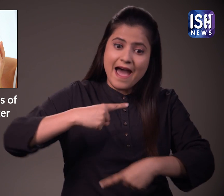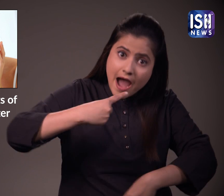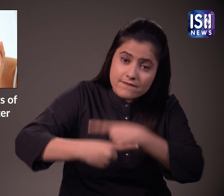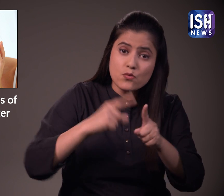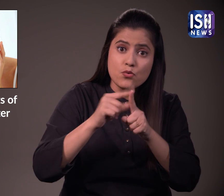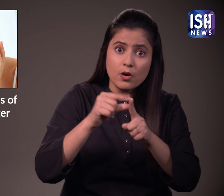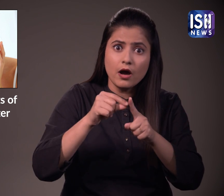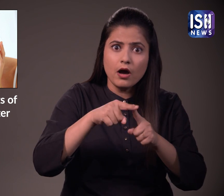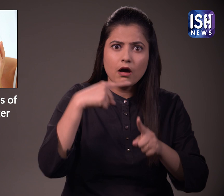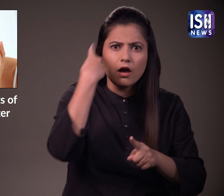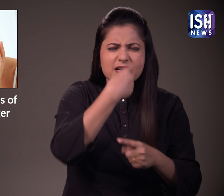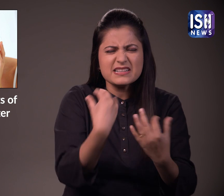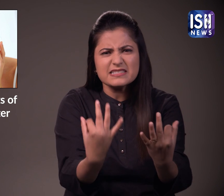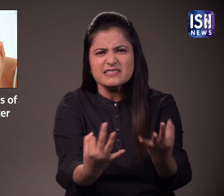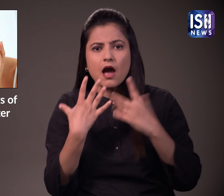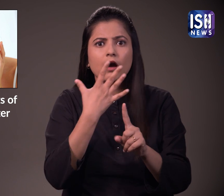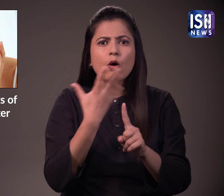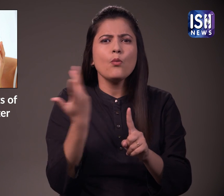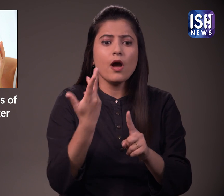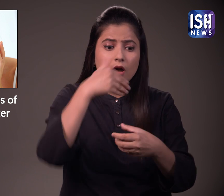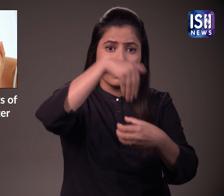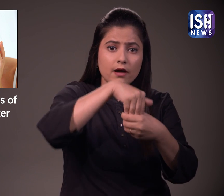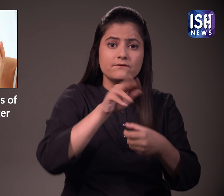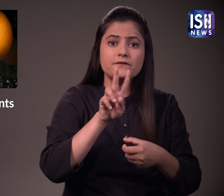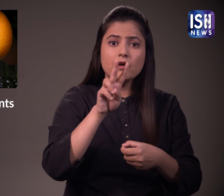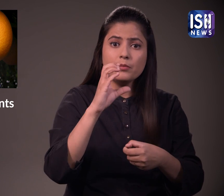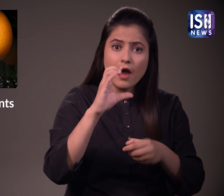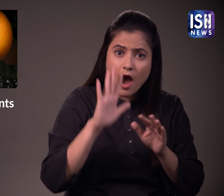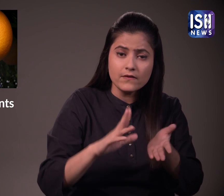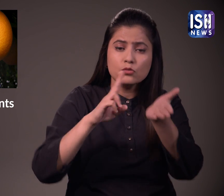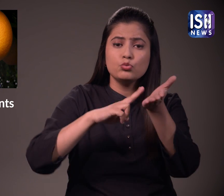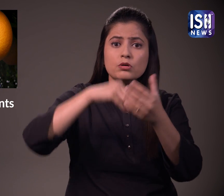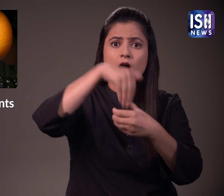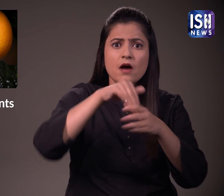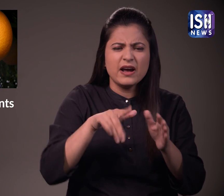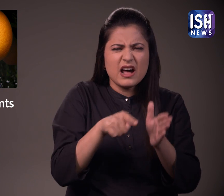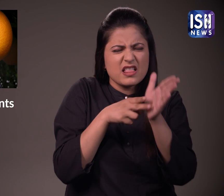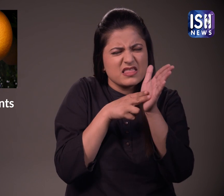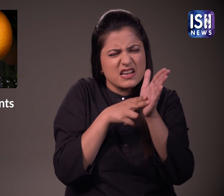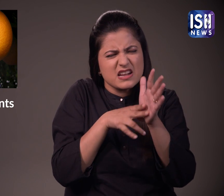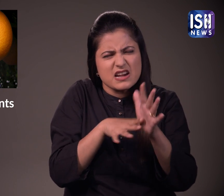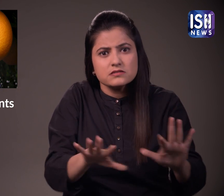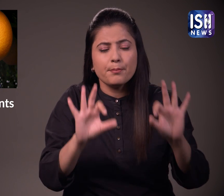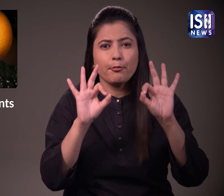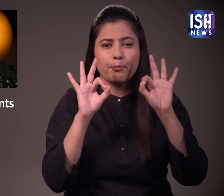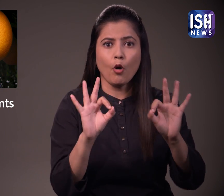आपको इसे रोजाना इस्तमाल करना है ये विटामिन सी और अन्य प्राकृतिक पोशक तत्वा के कारण है